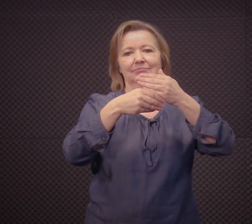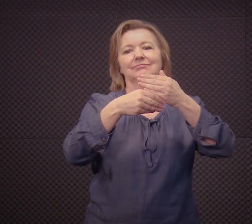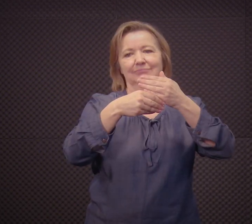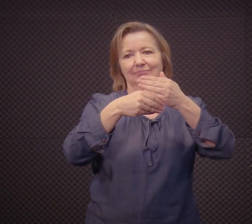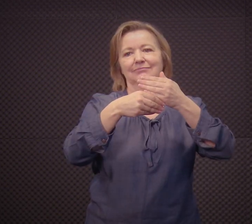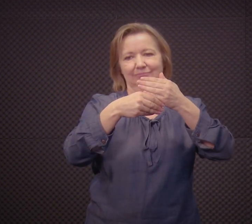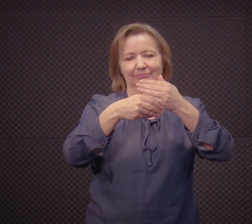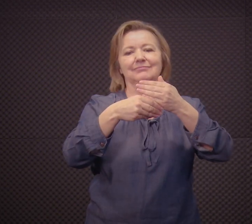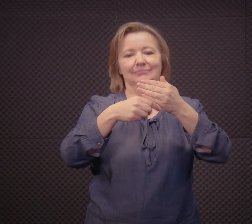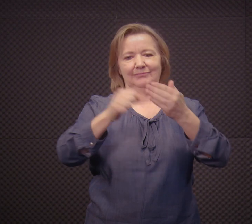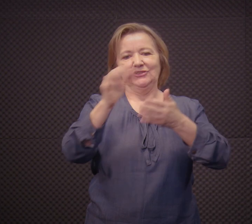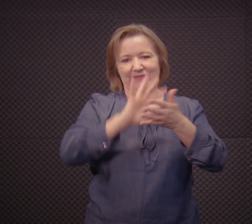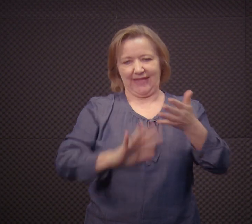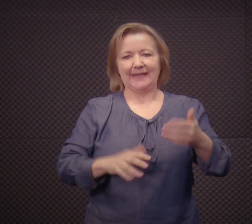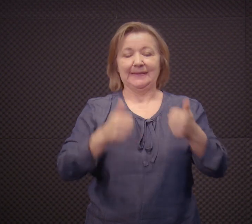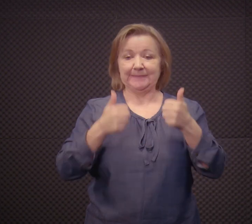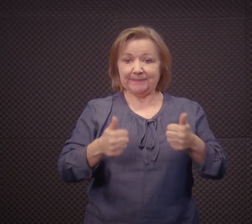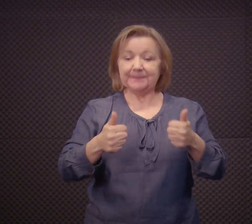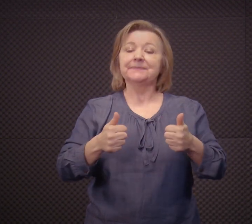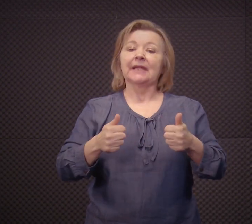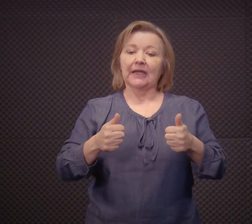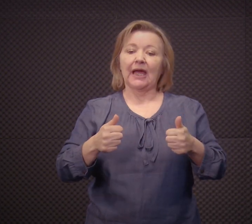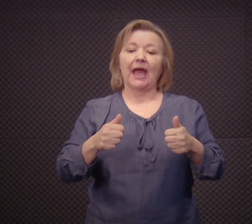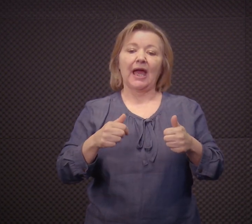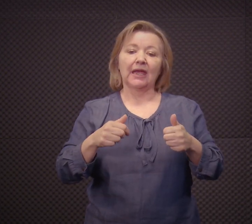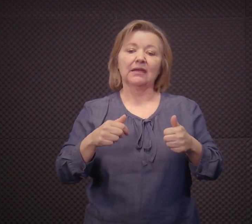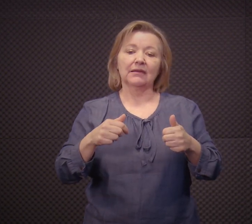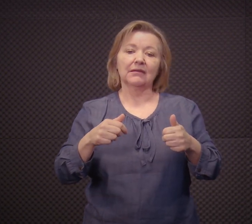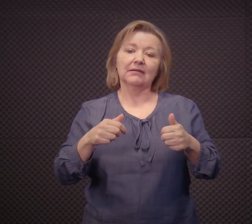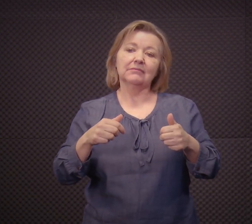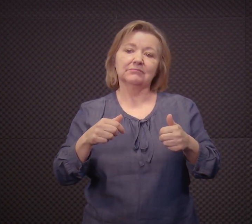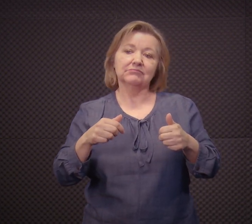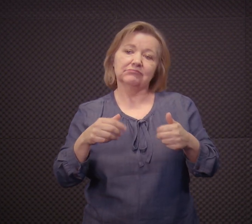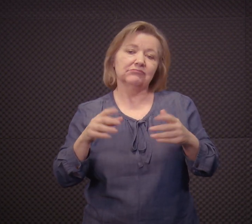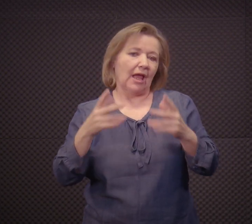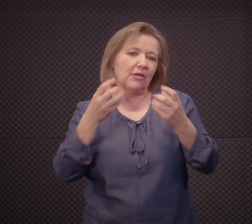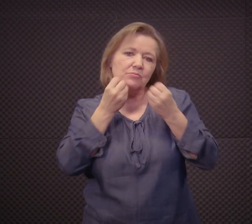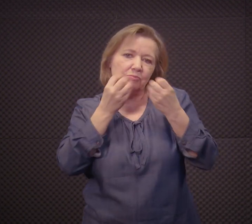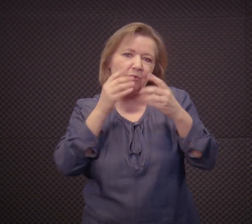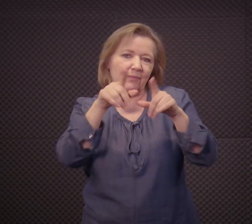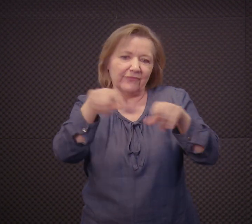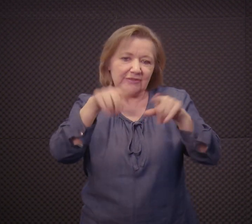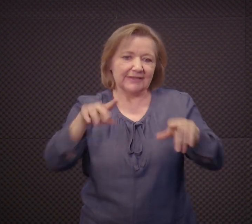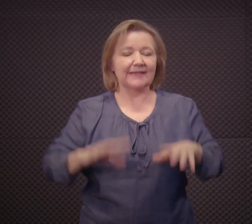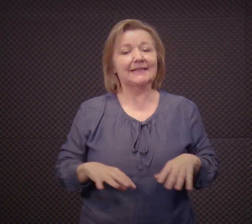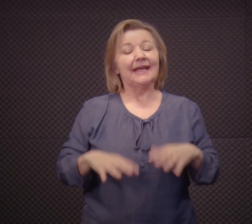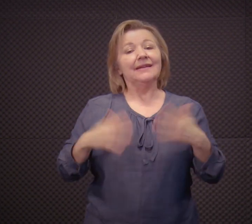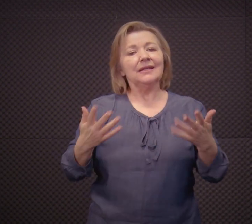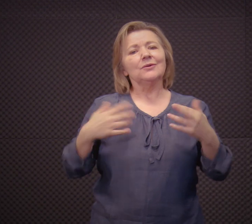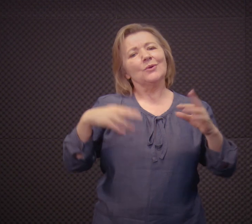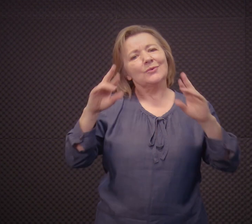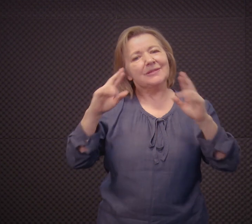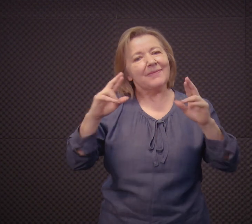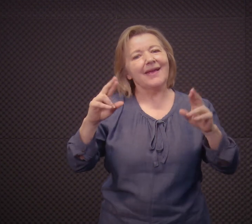Também nós temos a atividade complementar para quem tiver alguma falta, para quem não puder estar na avaliação, né?